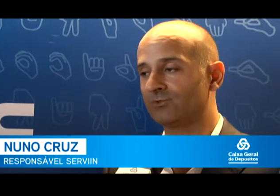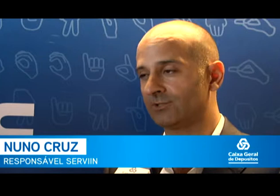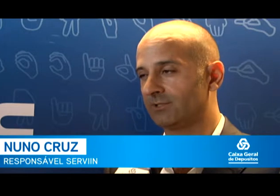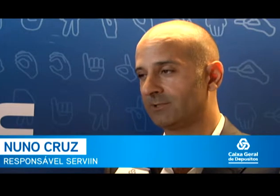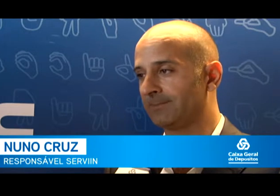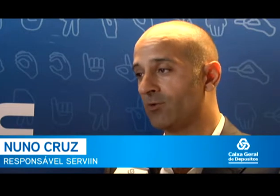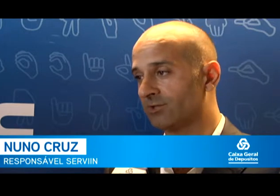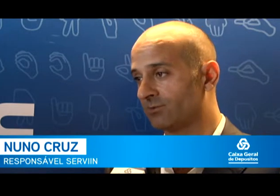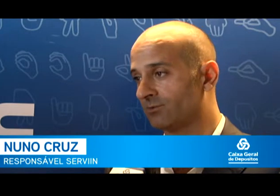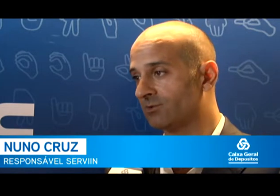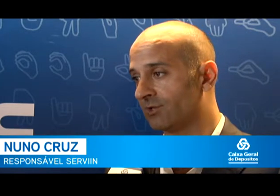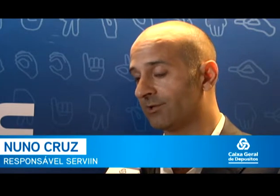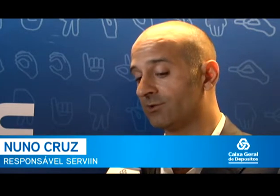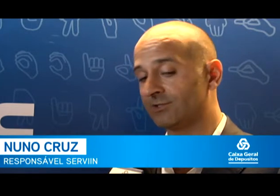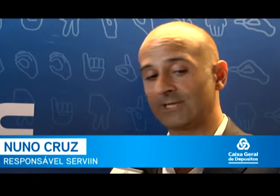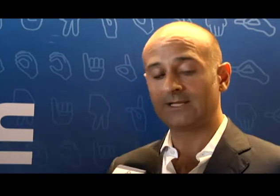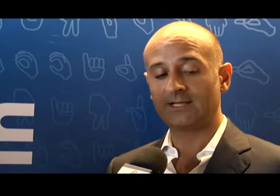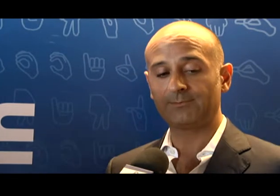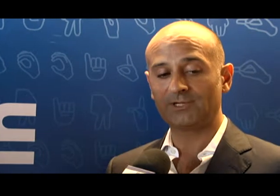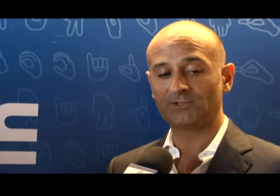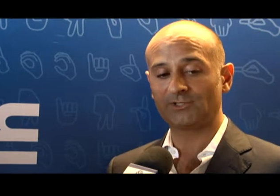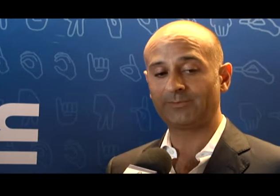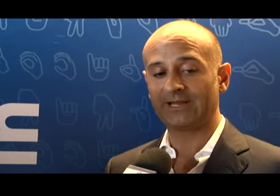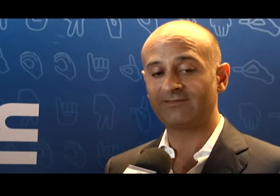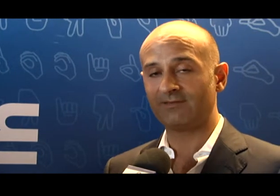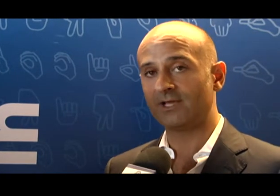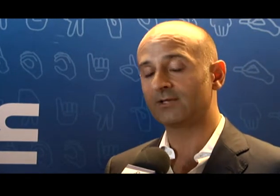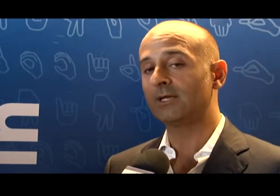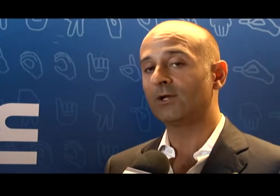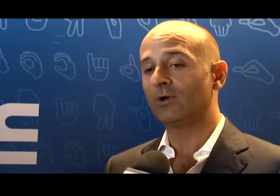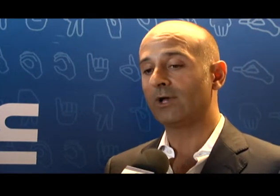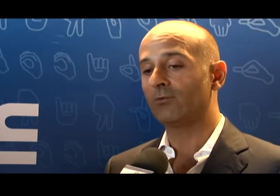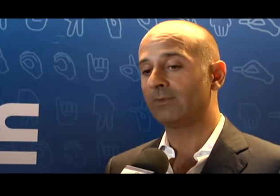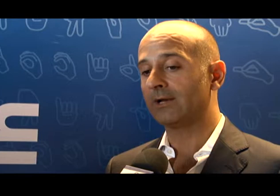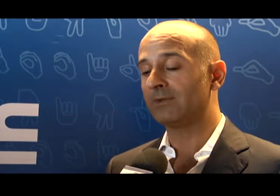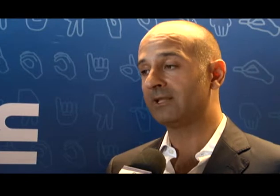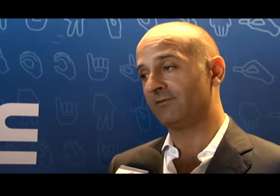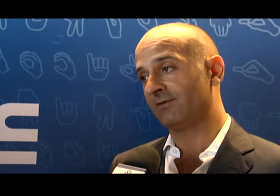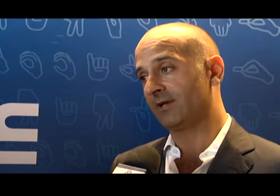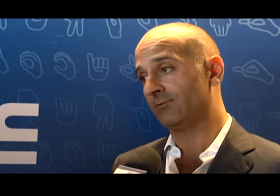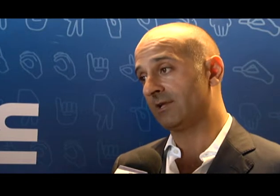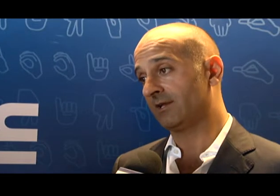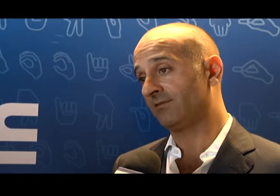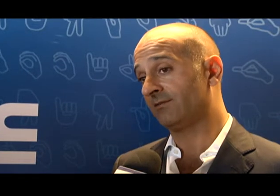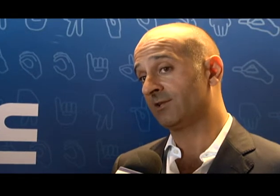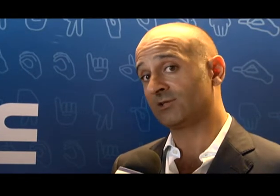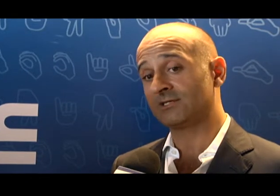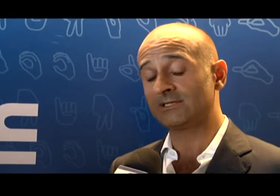estabelecemos acordos com todos os operadores de telecomunicações para haver uma tarifa